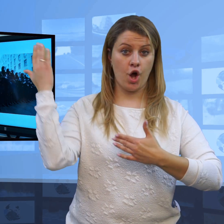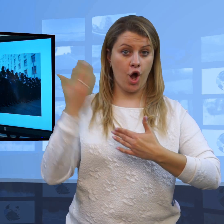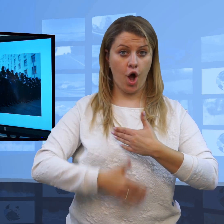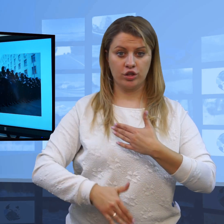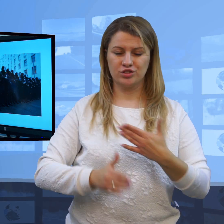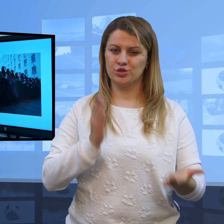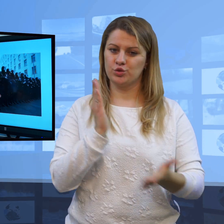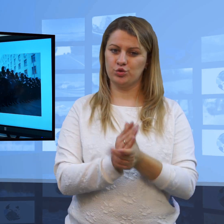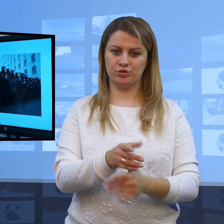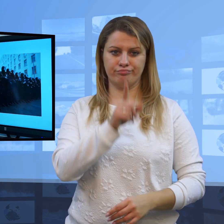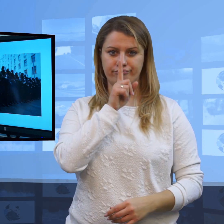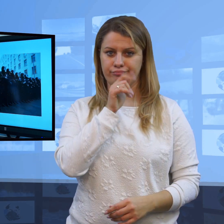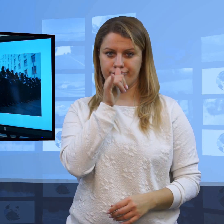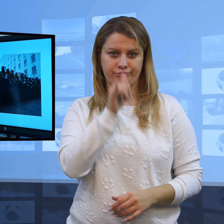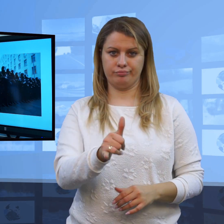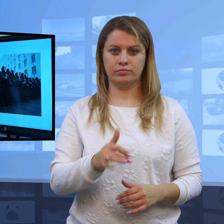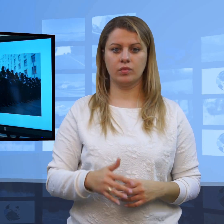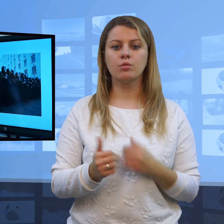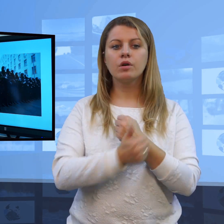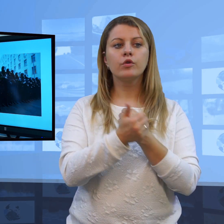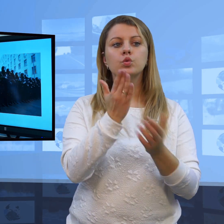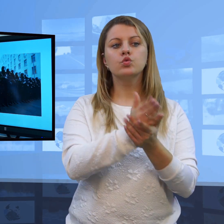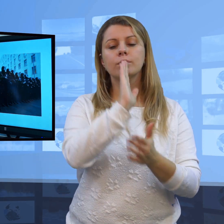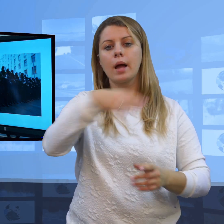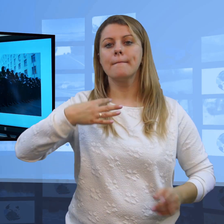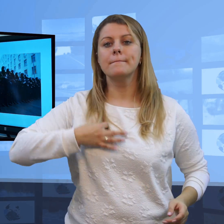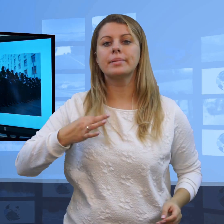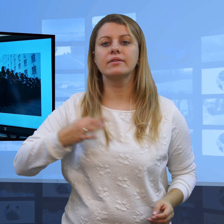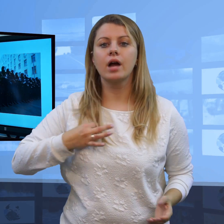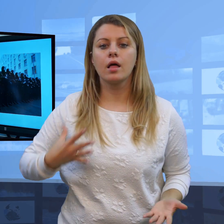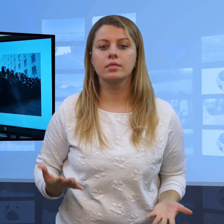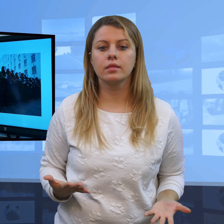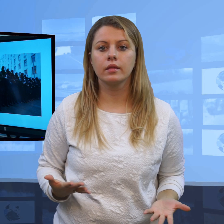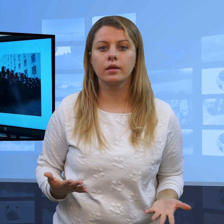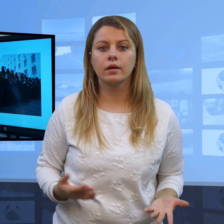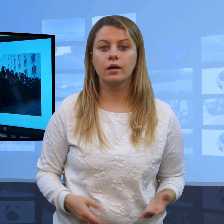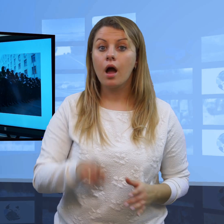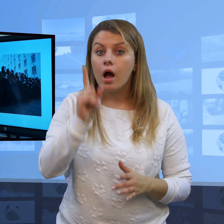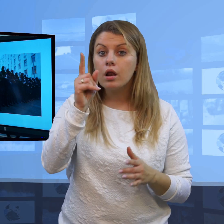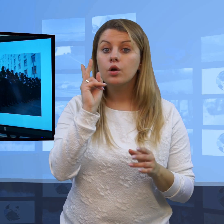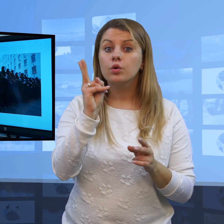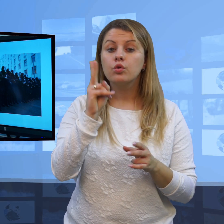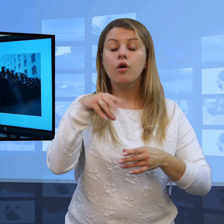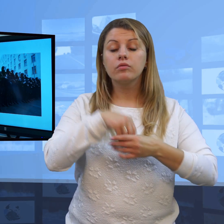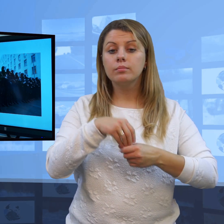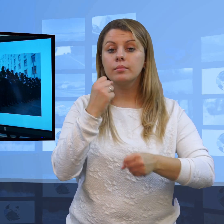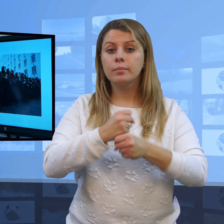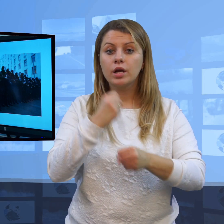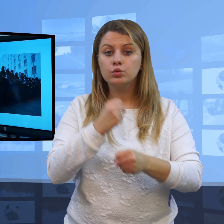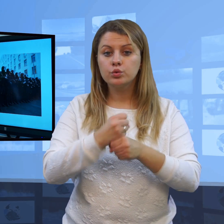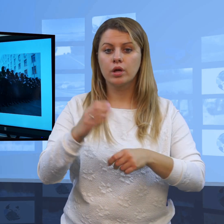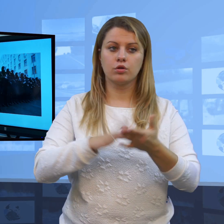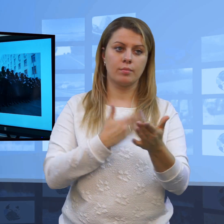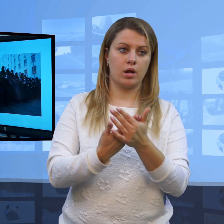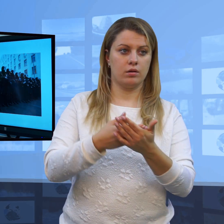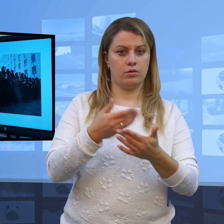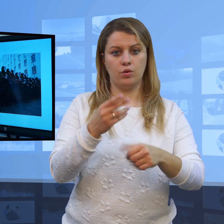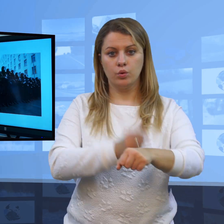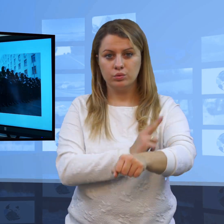prywatną. Ale jeżeli są funkcjonariuszem, albo urzędnikiem w pracy, albo na służbie, dziennikarz ma prawo